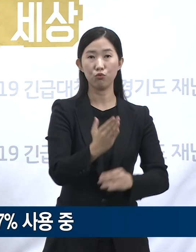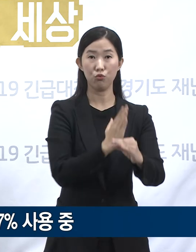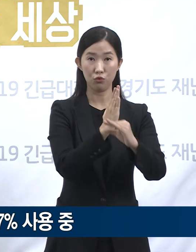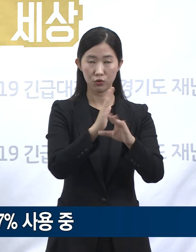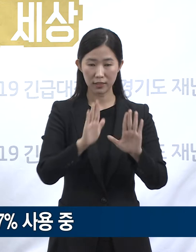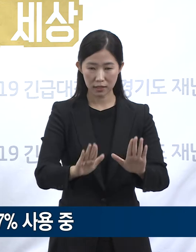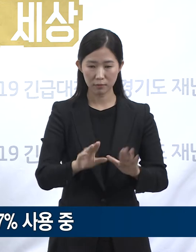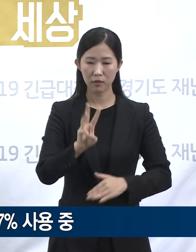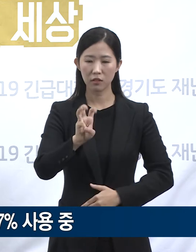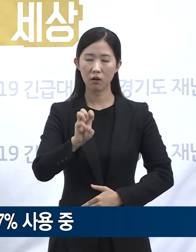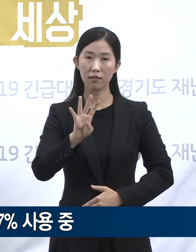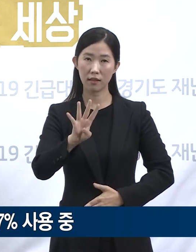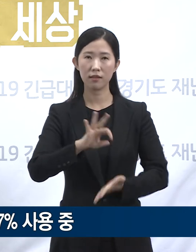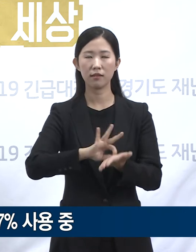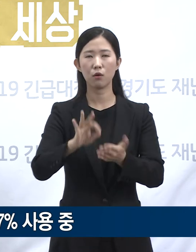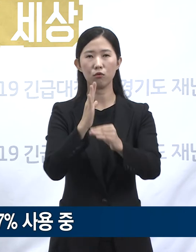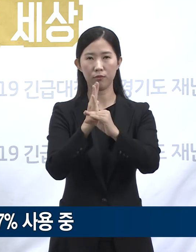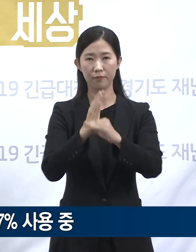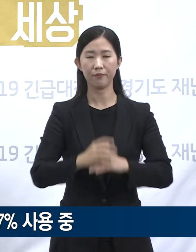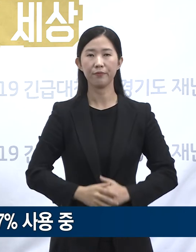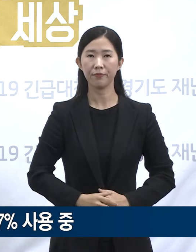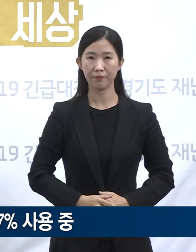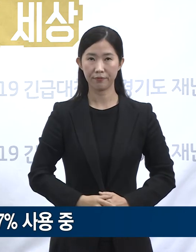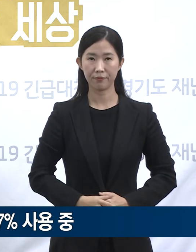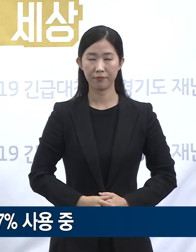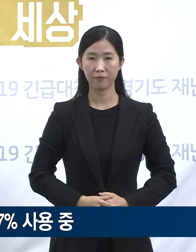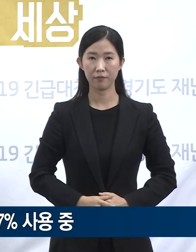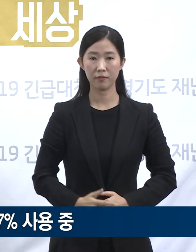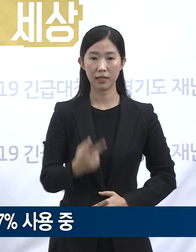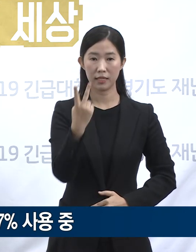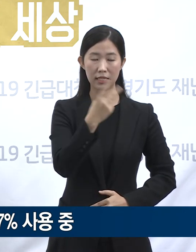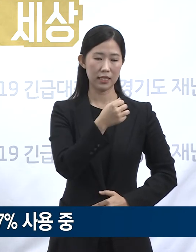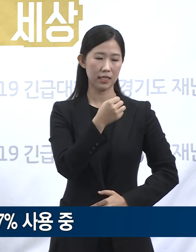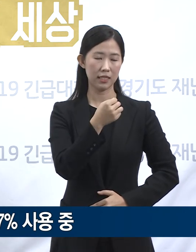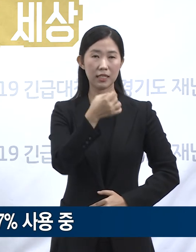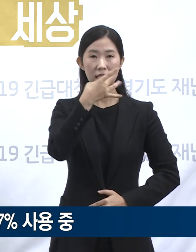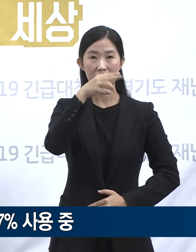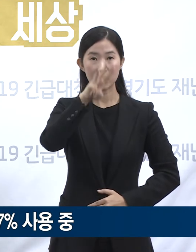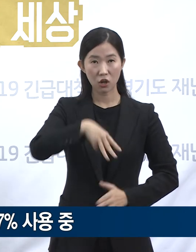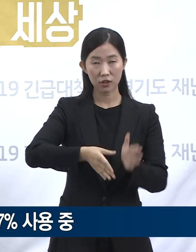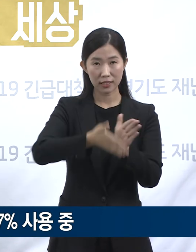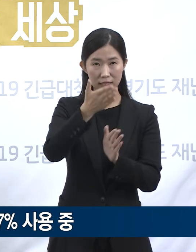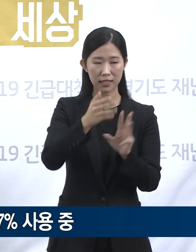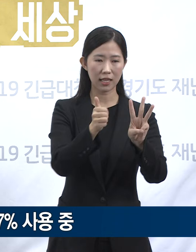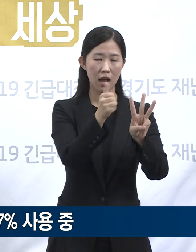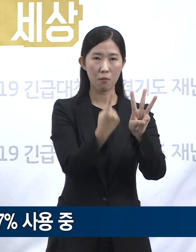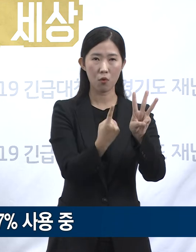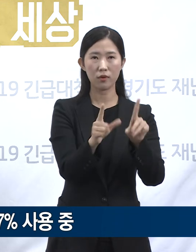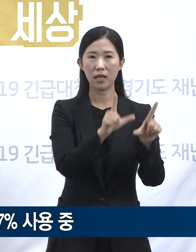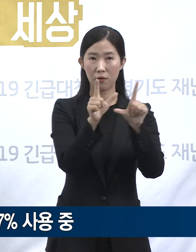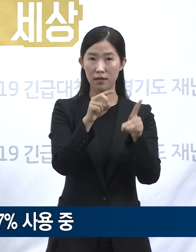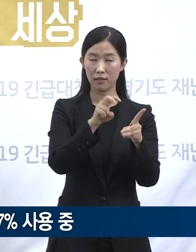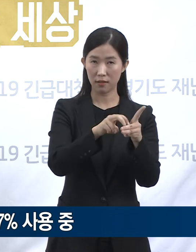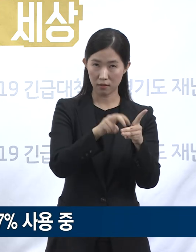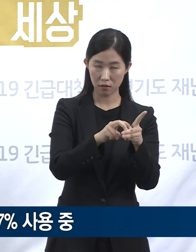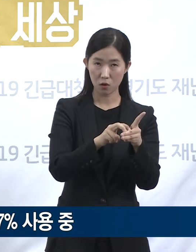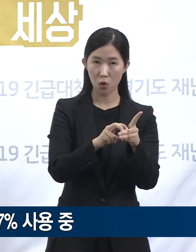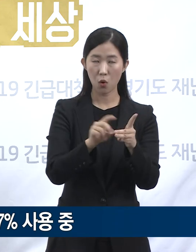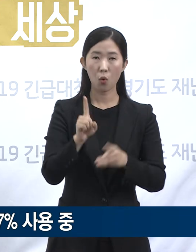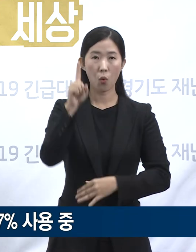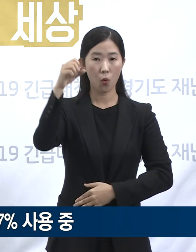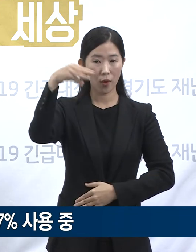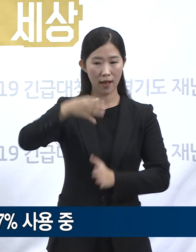34개를 사용하고 있습니다. 이천시에 소재한 제3호 생활치료센터와 고양시에 소재한